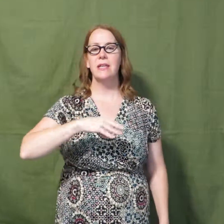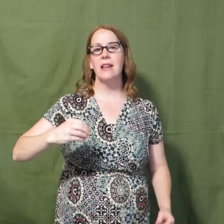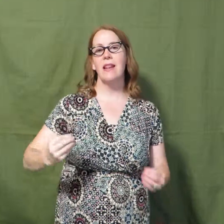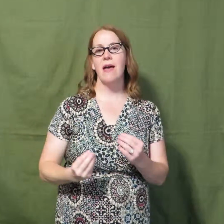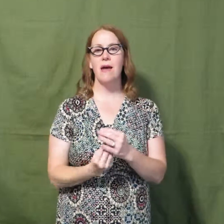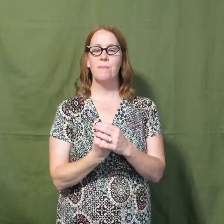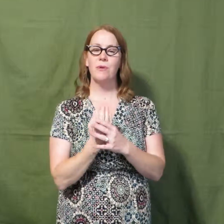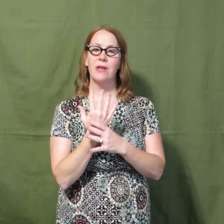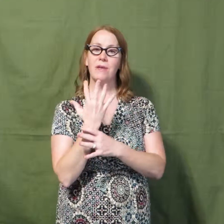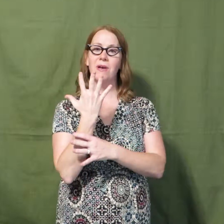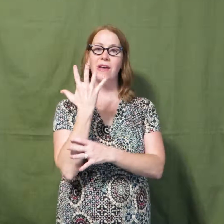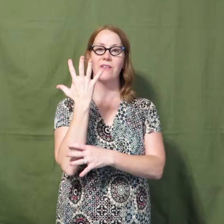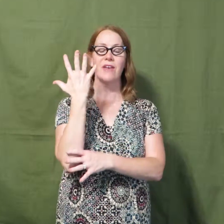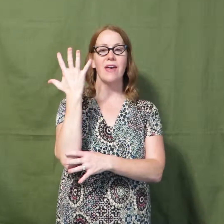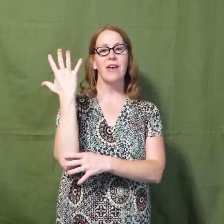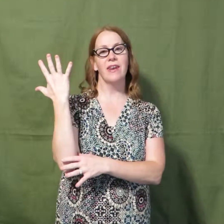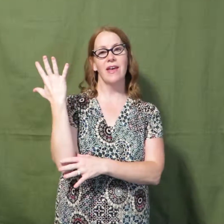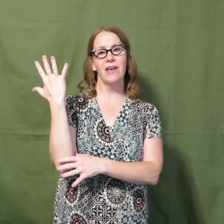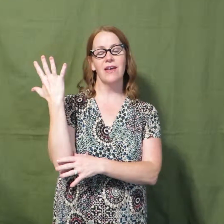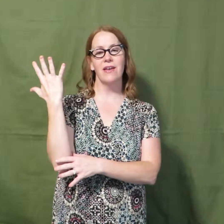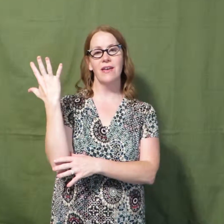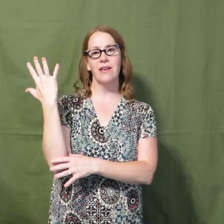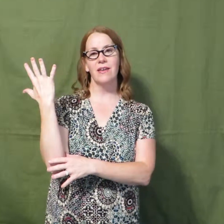en la primavera.